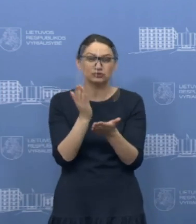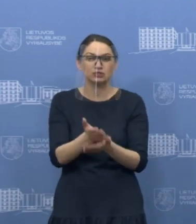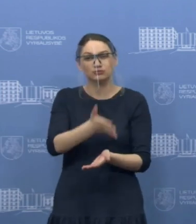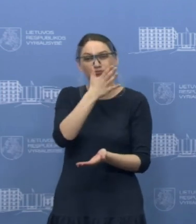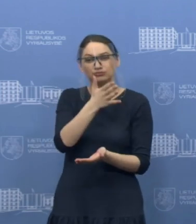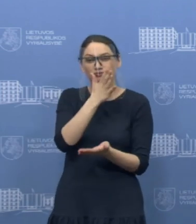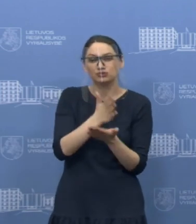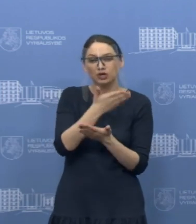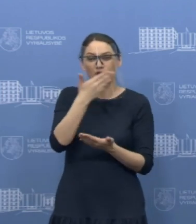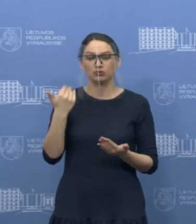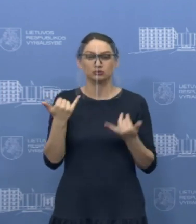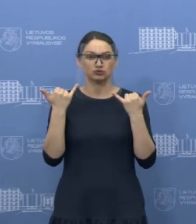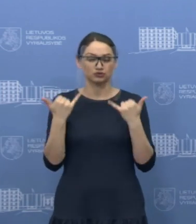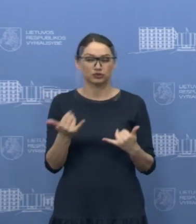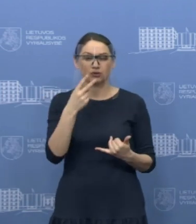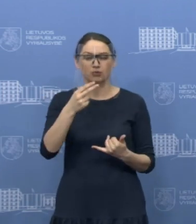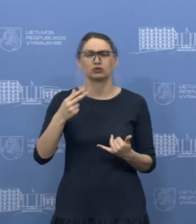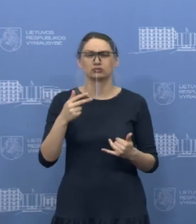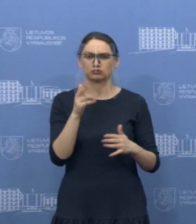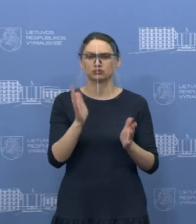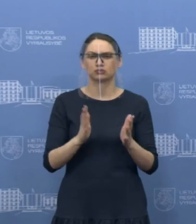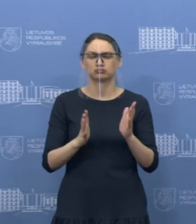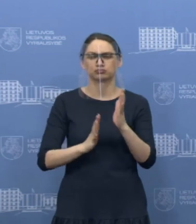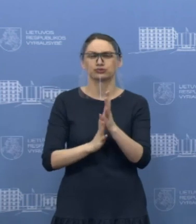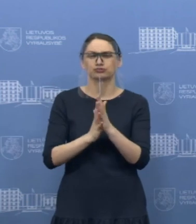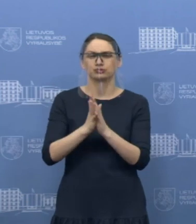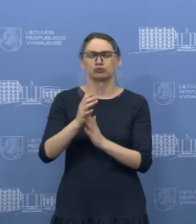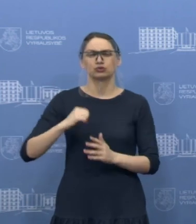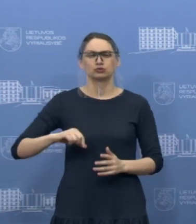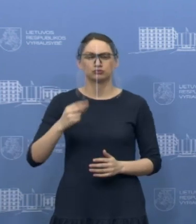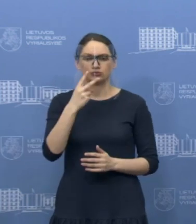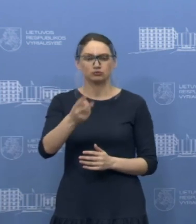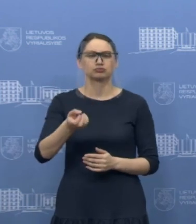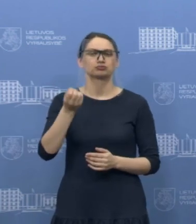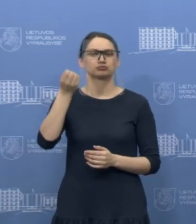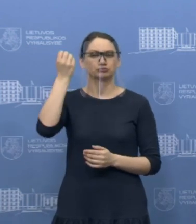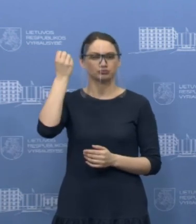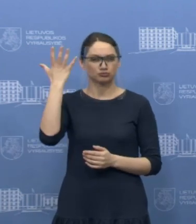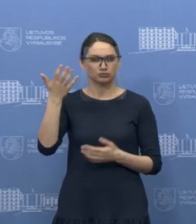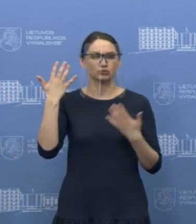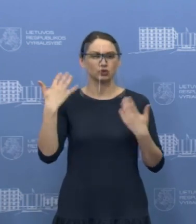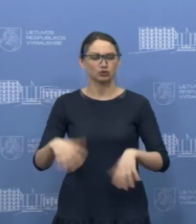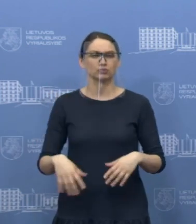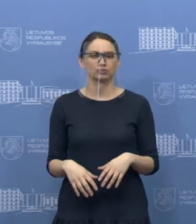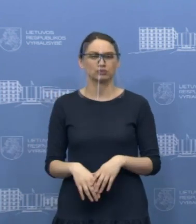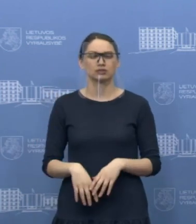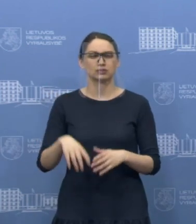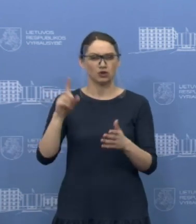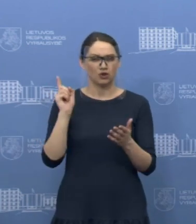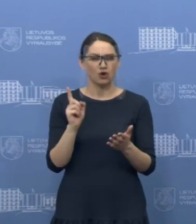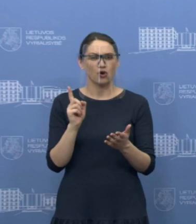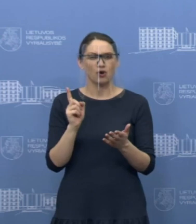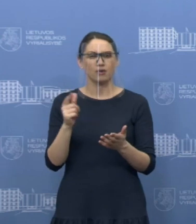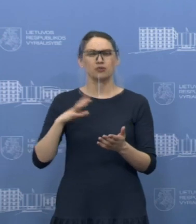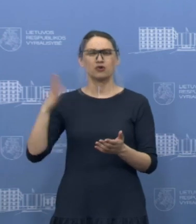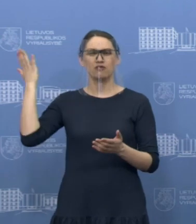galiu pasakyti, kad situacija gerėja, žmonės samoningėja ir pastarasi sprendimas, kad priverstinai savizoliuoti